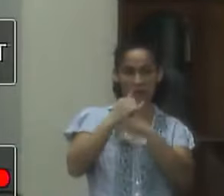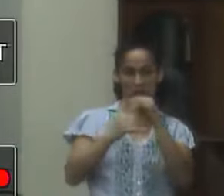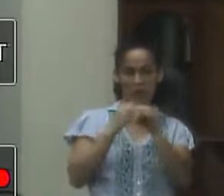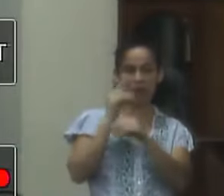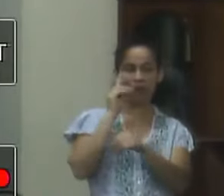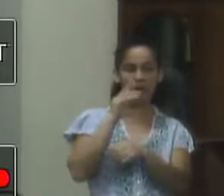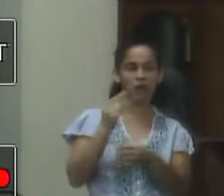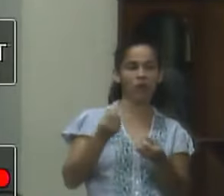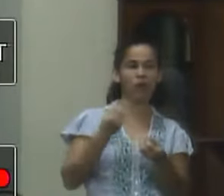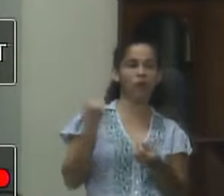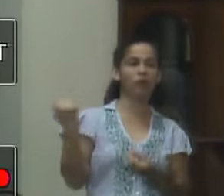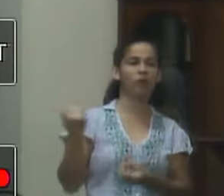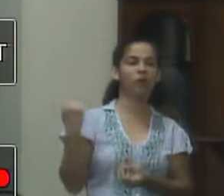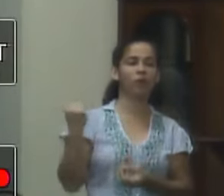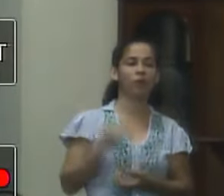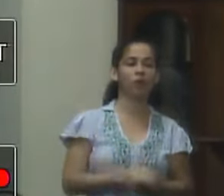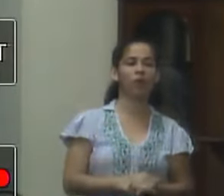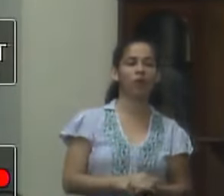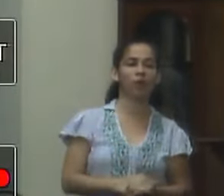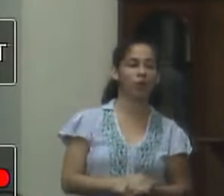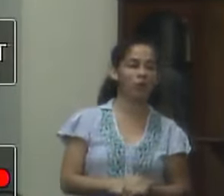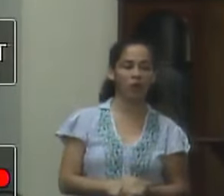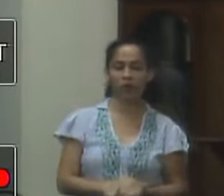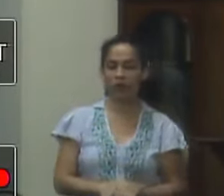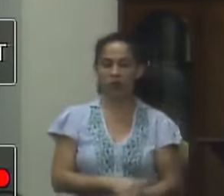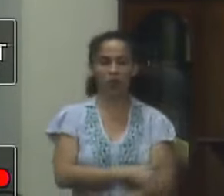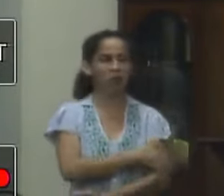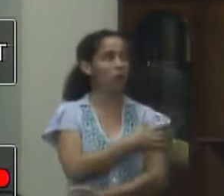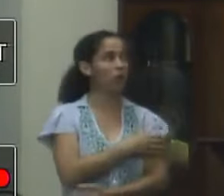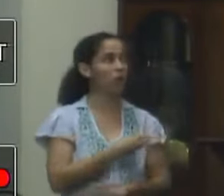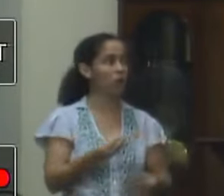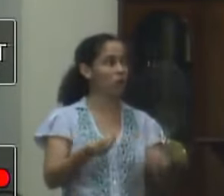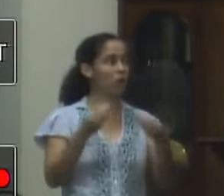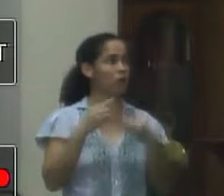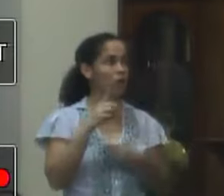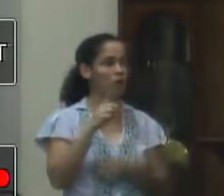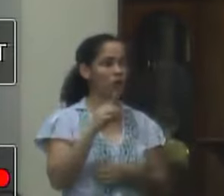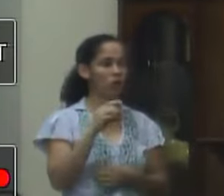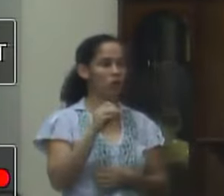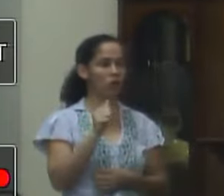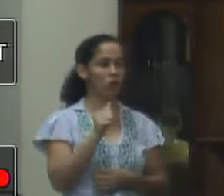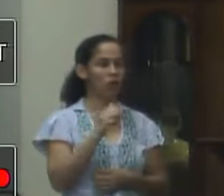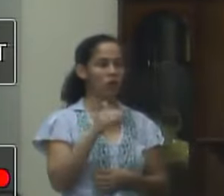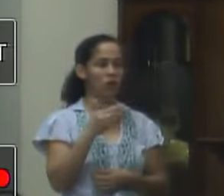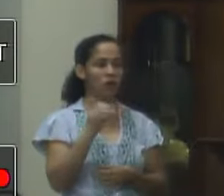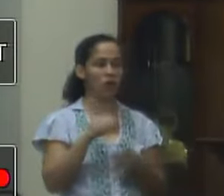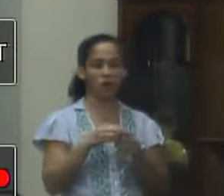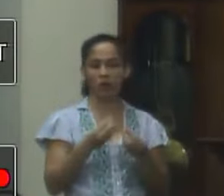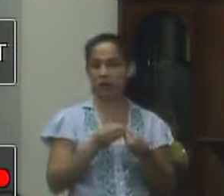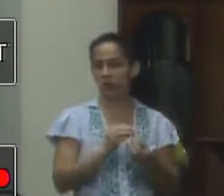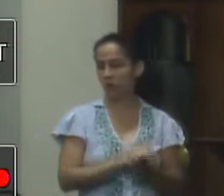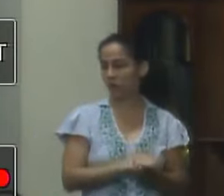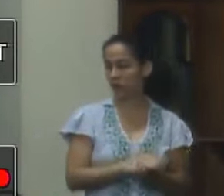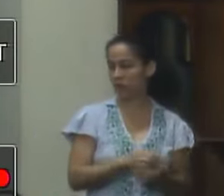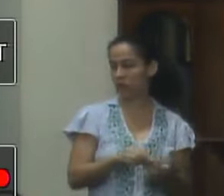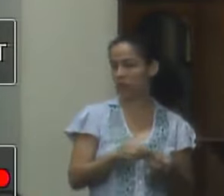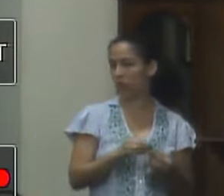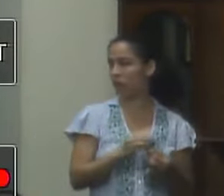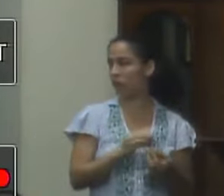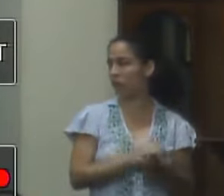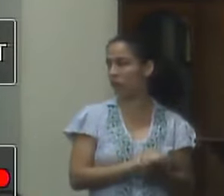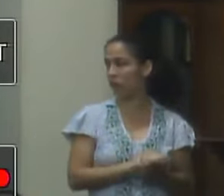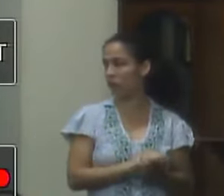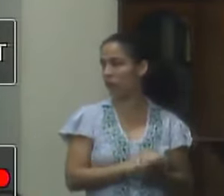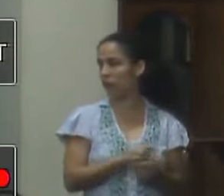a importância dessa doação que nós recebemos do DENIT desses dois vagões que vão ser